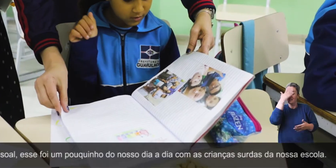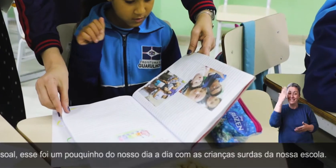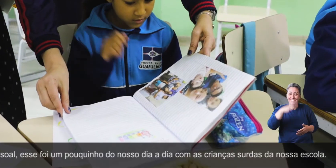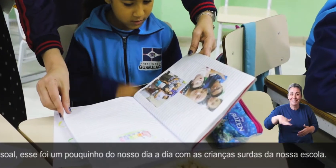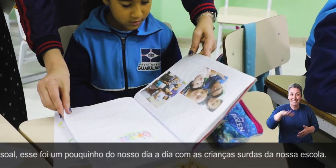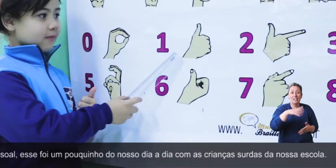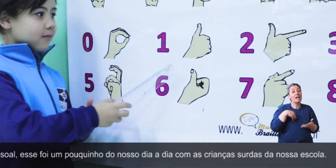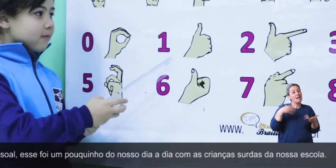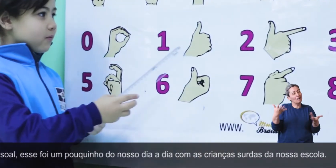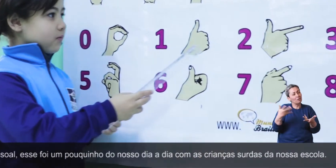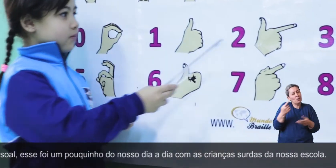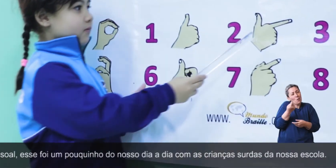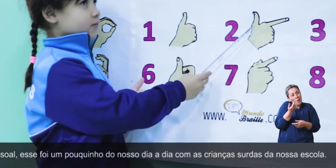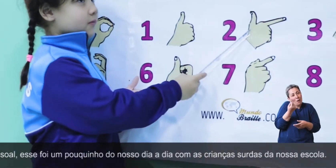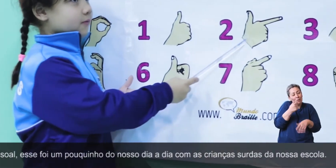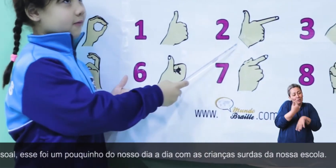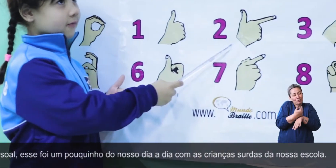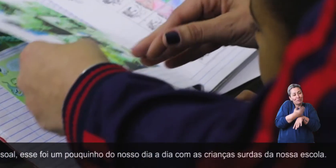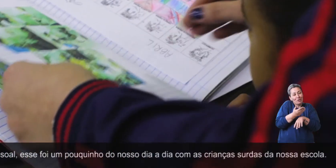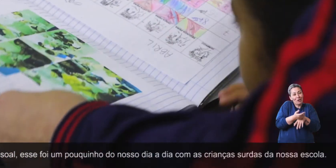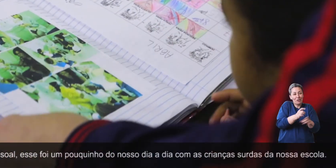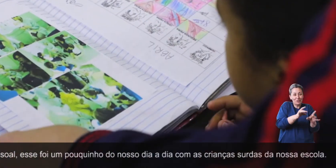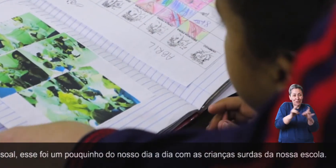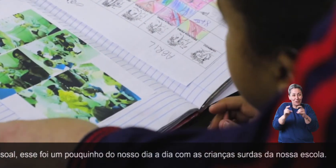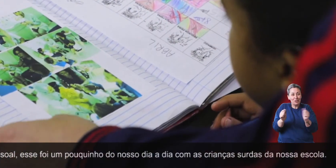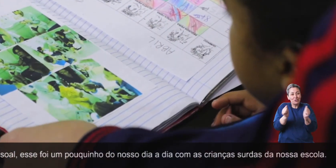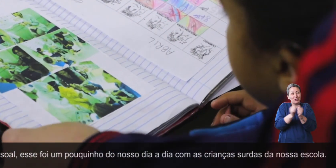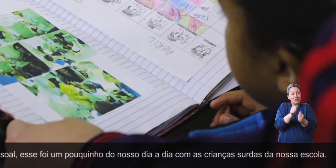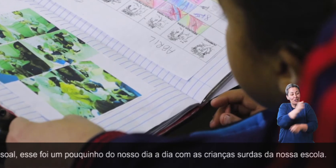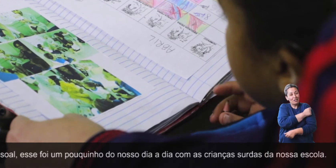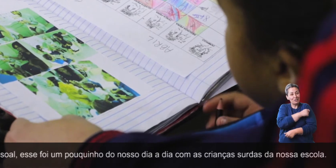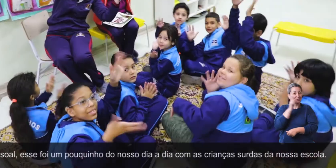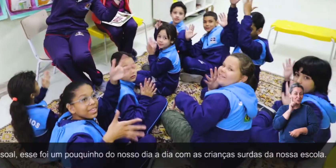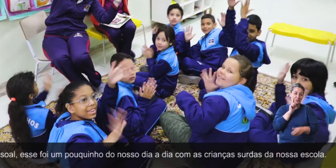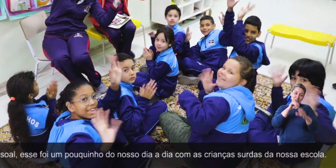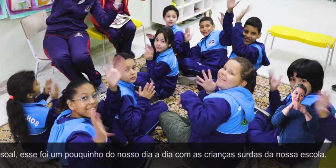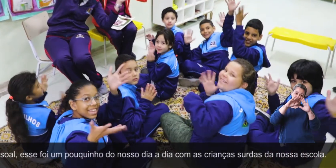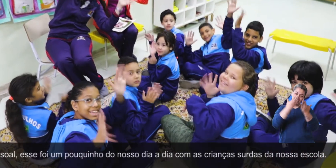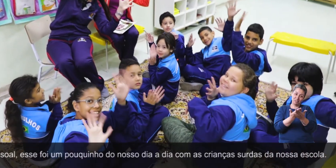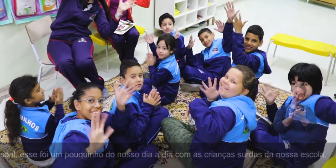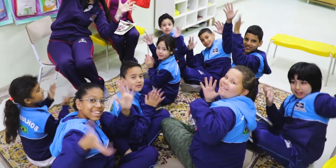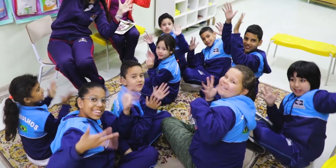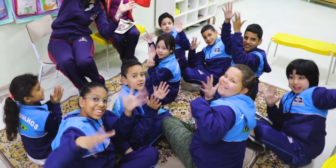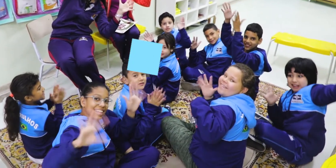Então pessoal, esse foi um pouquinho do nosso dia a dia com as crianças surdas da nossa escola.